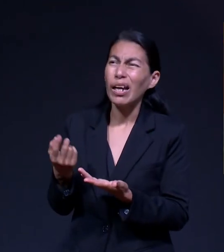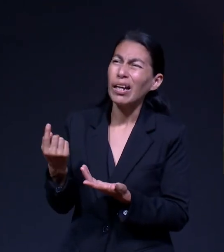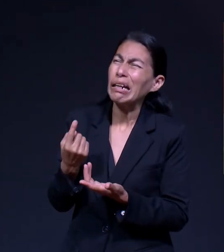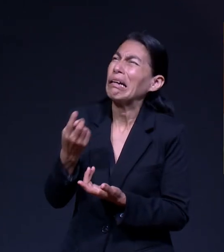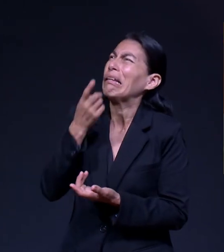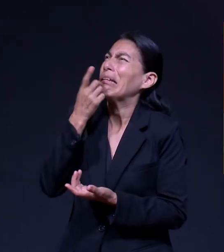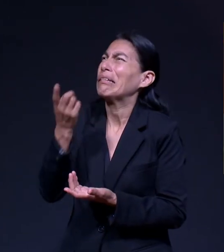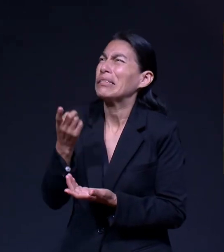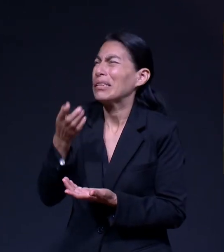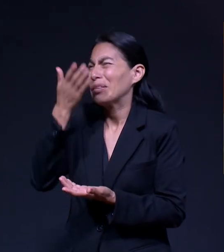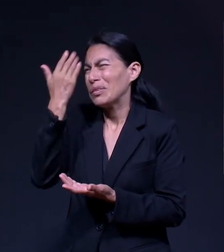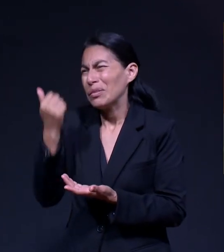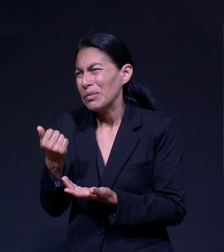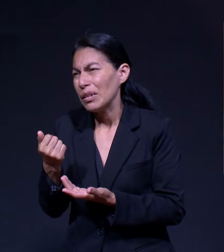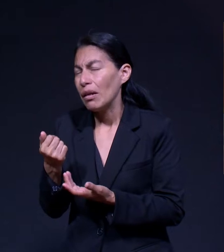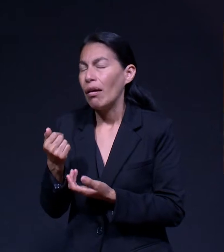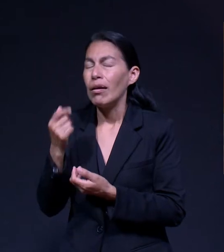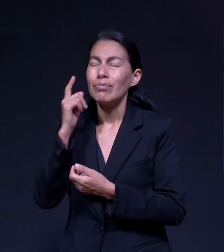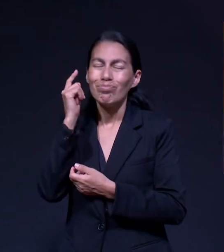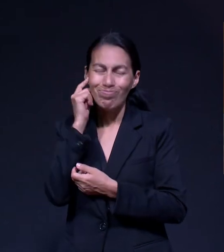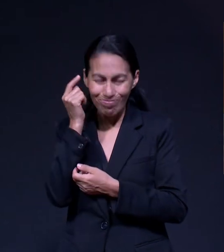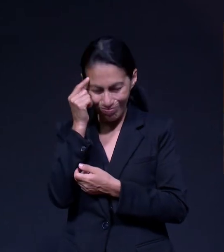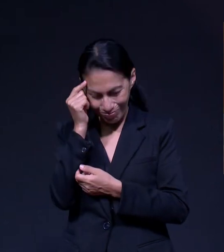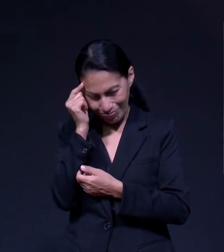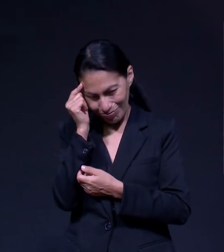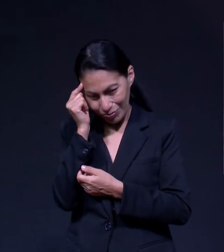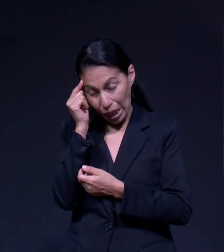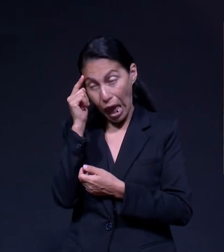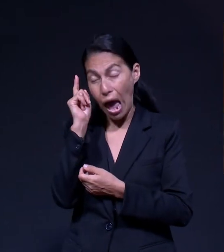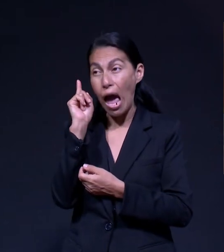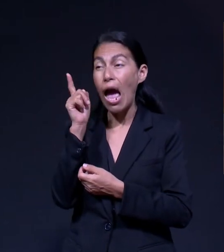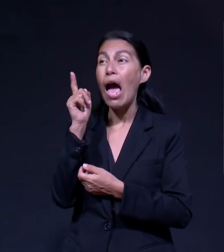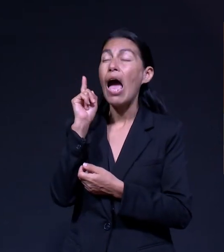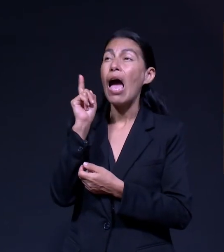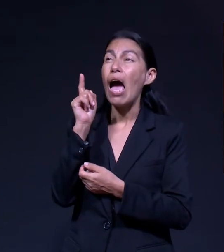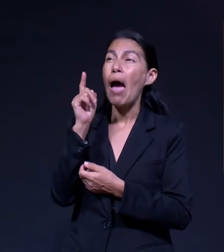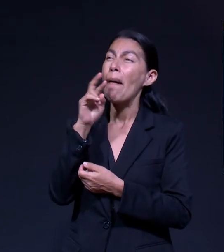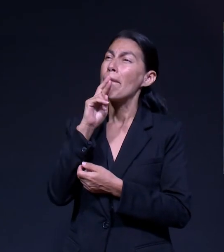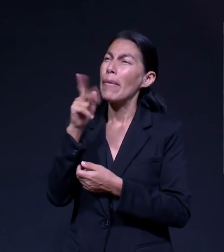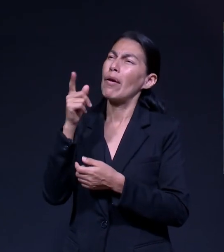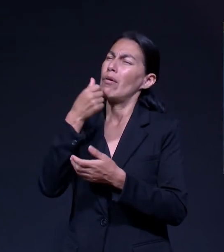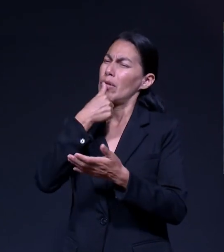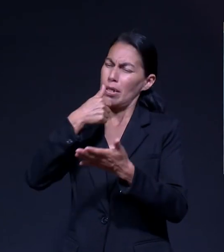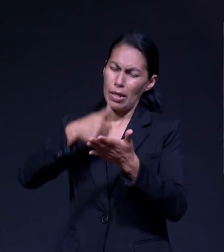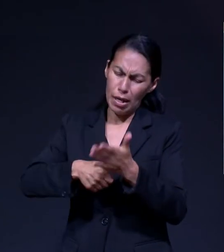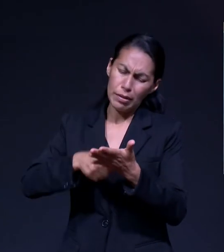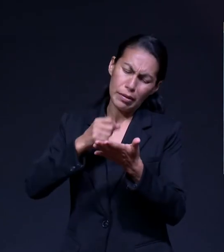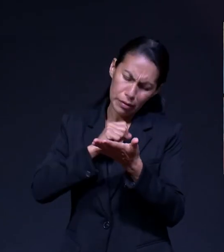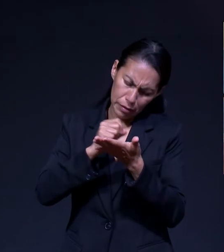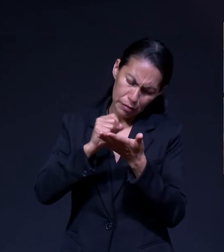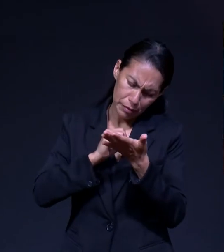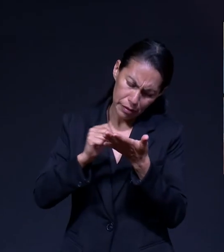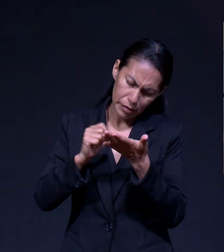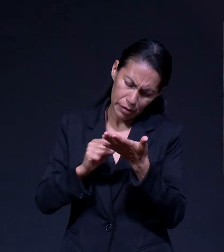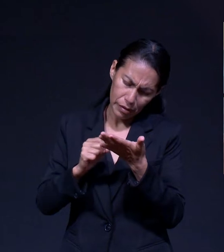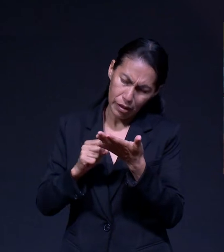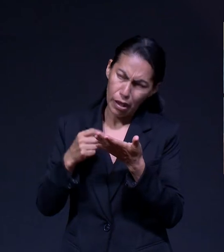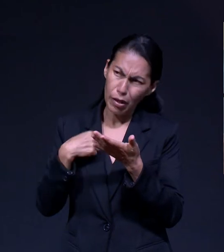eso Y sí que dijo, ¿y por qué no le escribo cartas a Dios? Me fascina escribir Entonces escuché ese testimonio y dije, ¡guau! Lo puedo hacer de otra